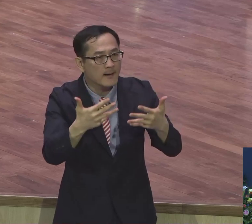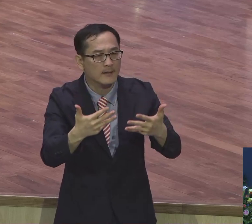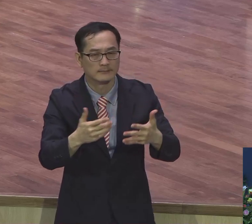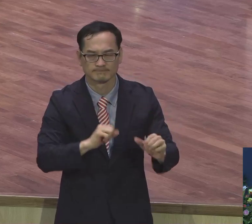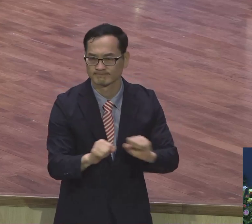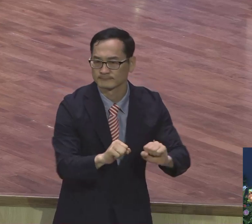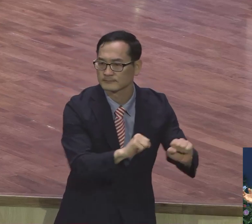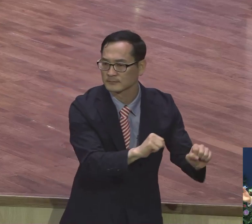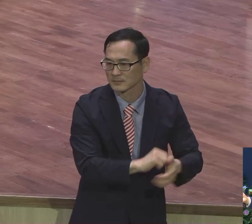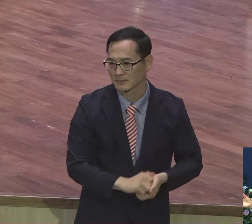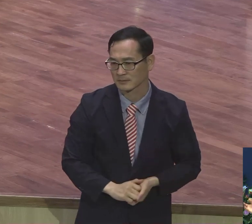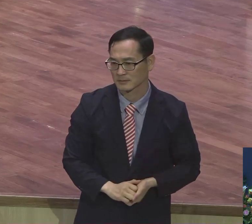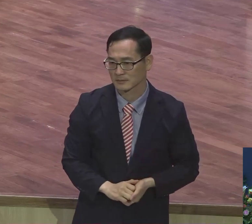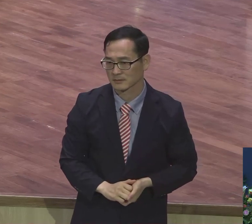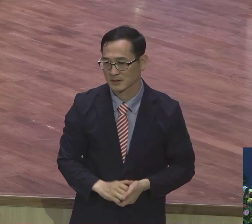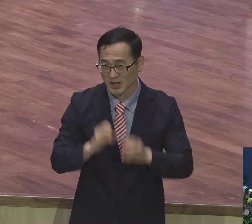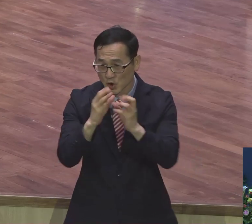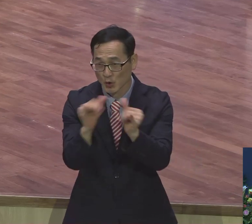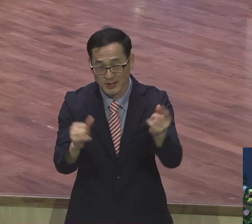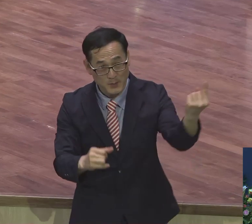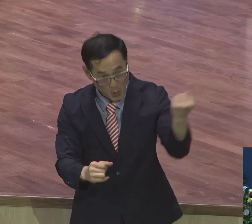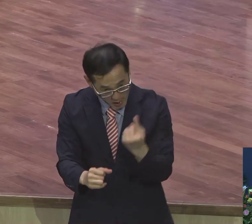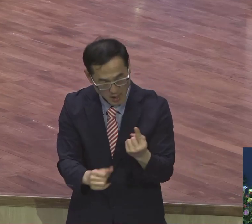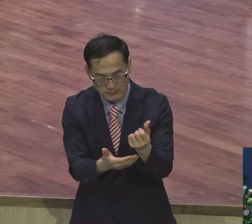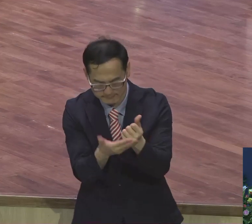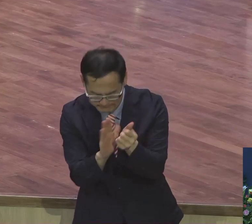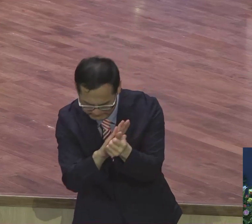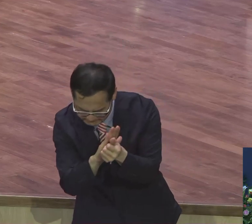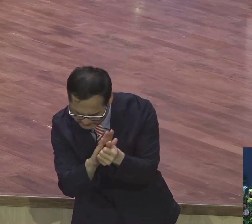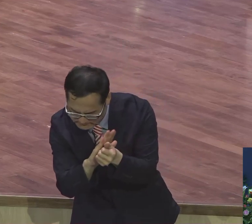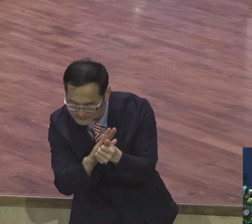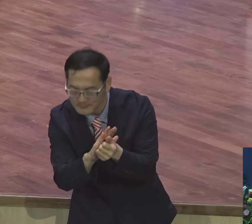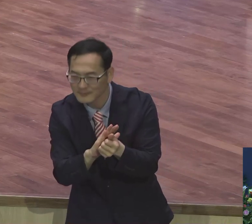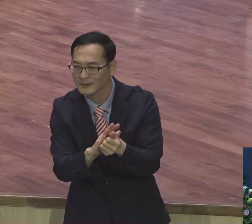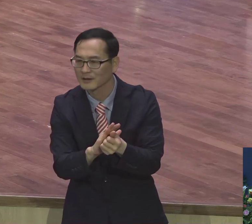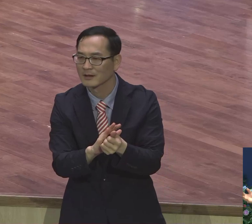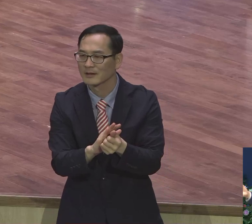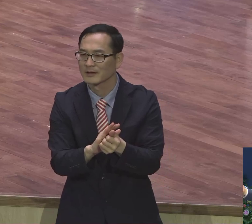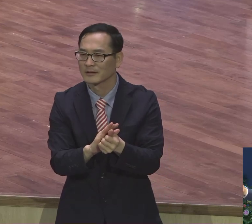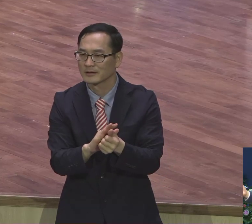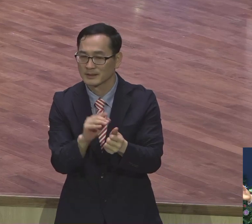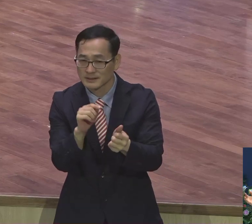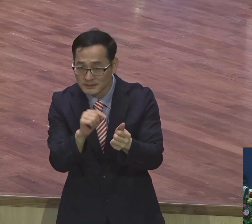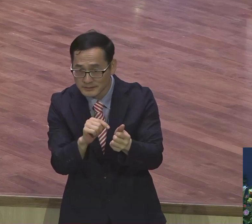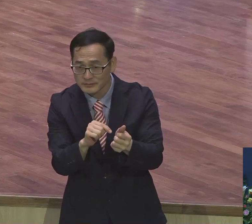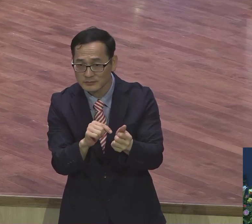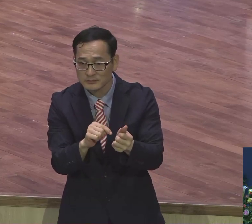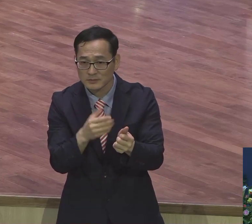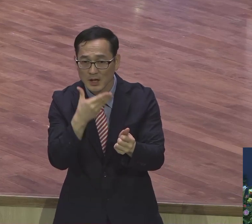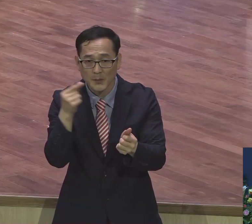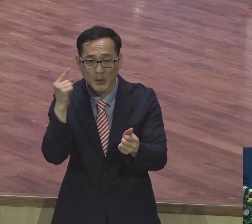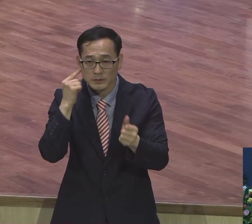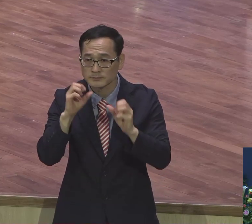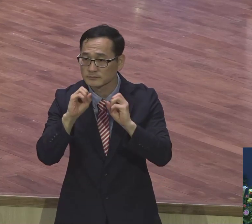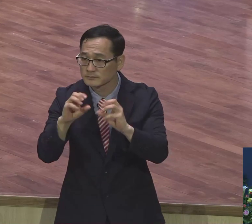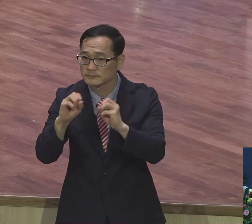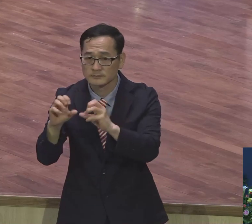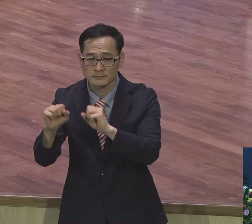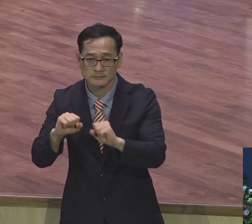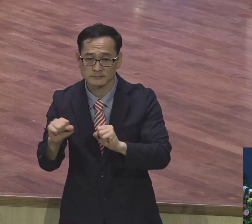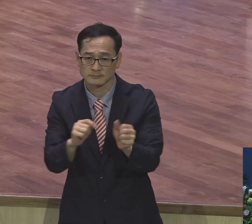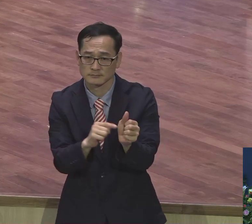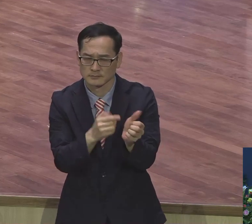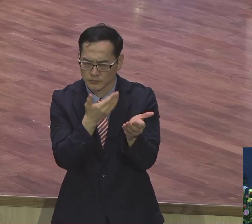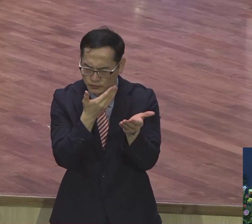성교사님들 오시면 잘 모시고. 우리가 지금 헌당떼야 되는데. 얼음 중에도. 이분들. 이분에도 보니까 재정 보고 보니까.